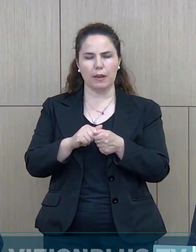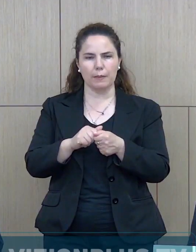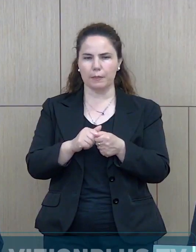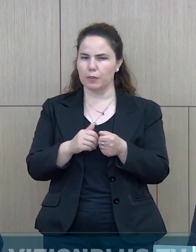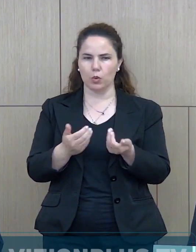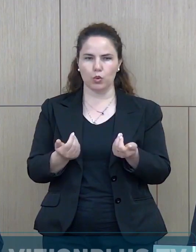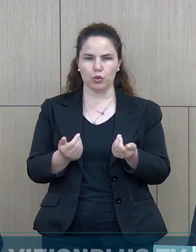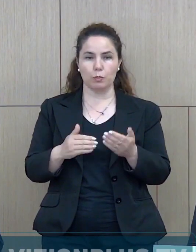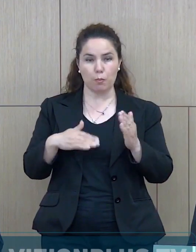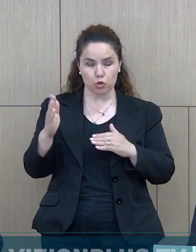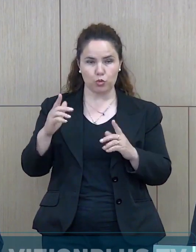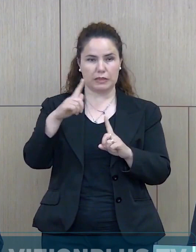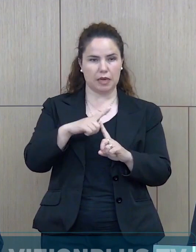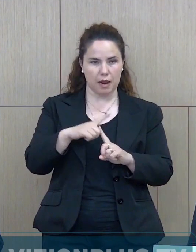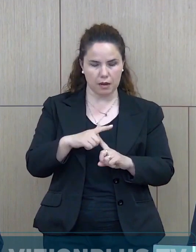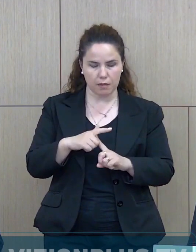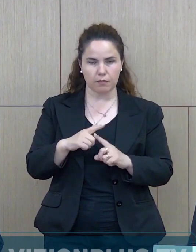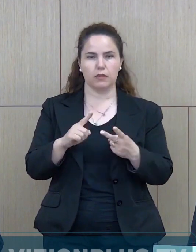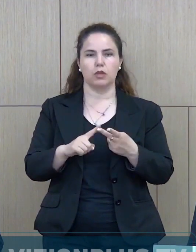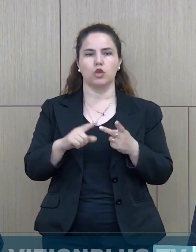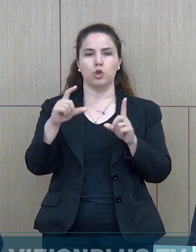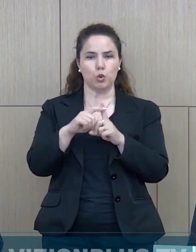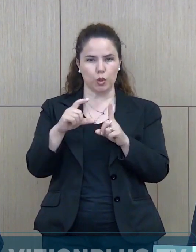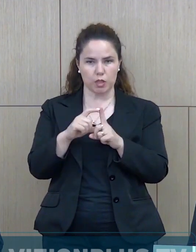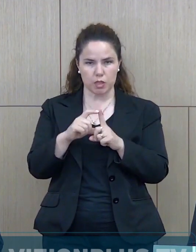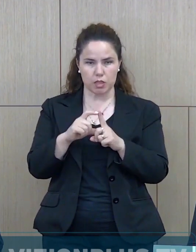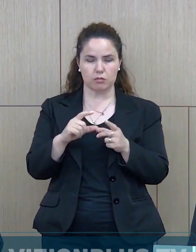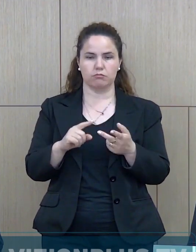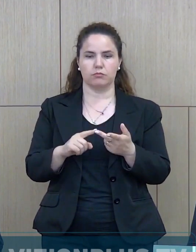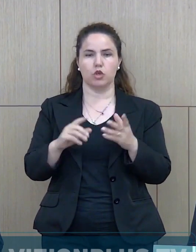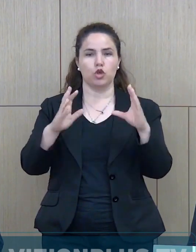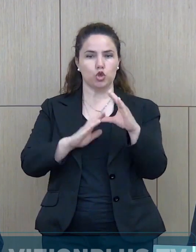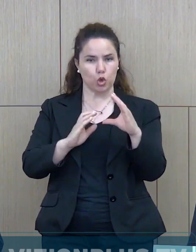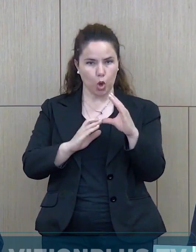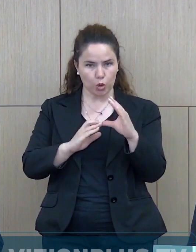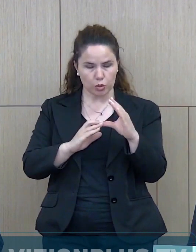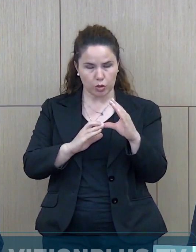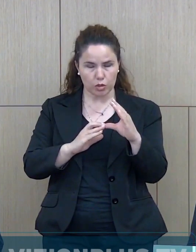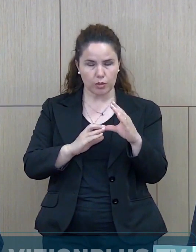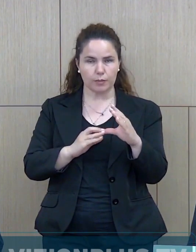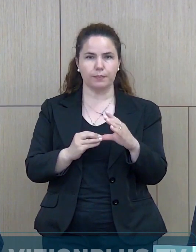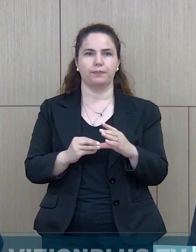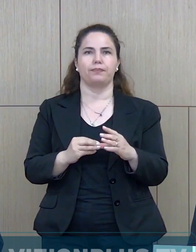është në tiran, në durës, në shkodër, nëse nuk ka boj,